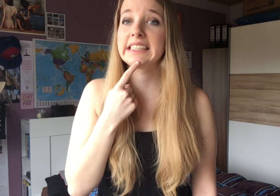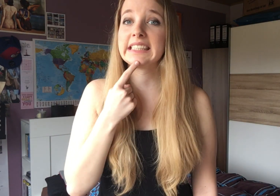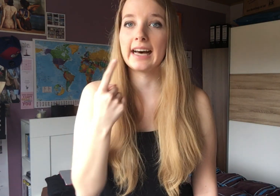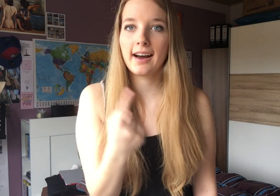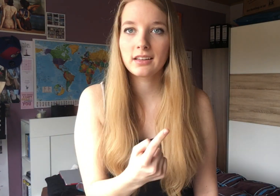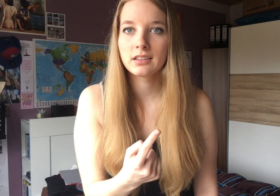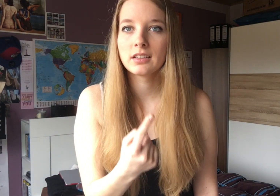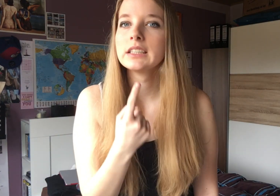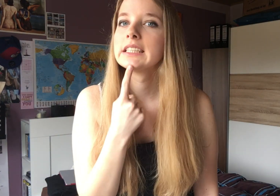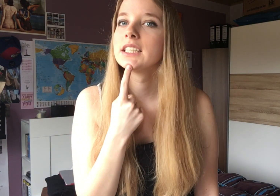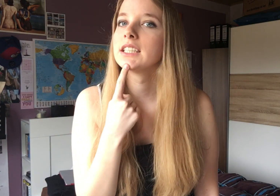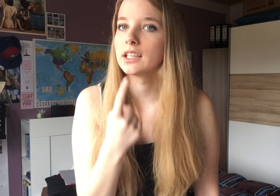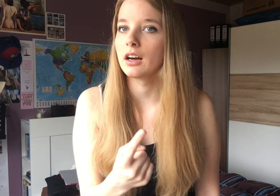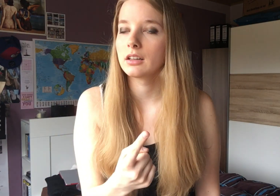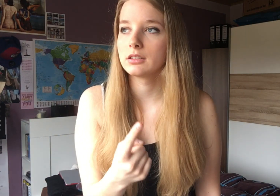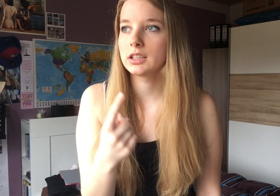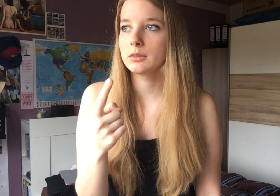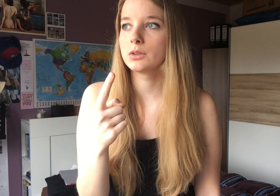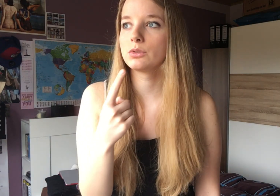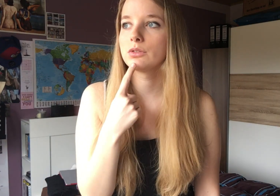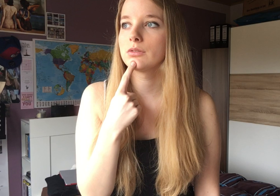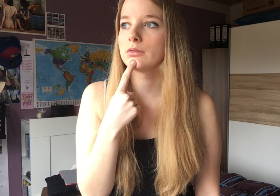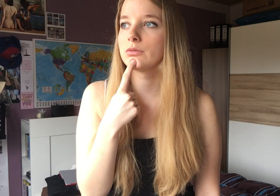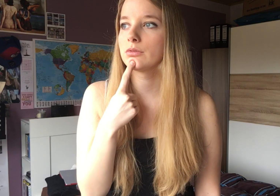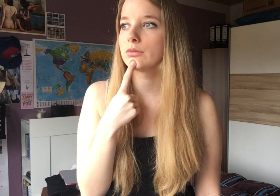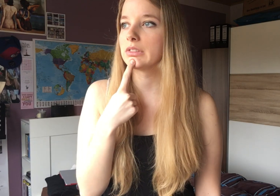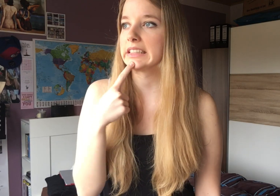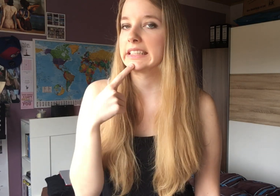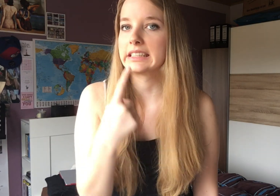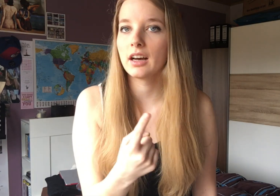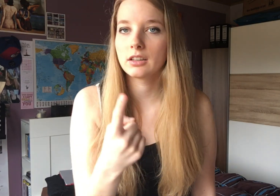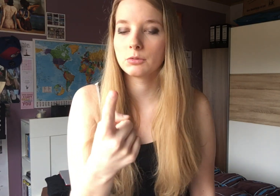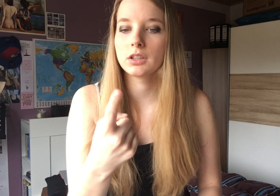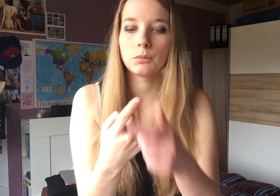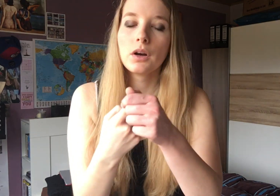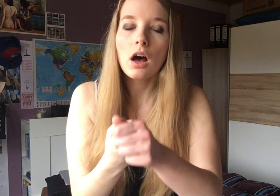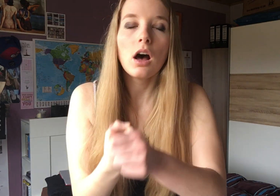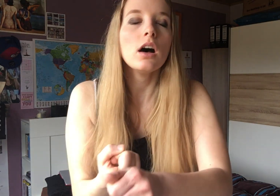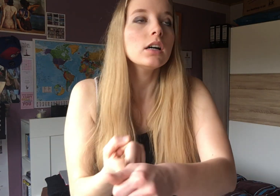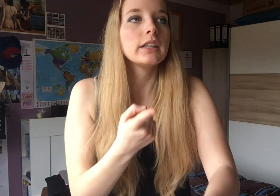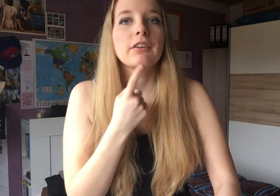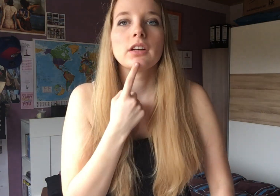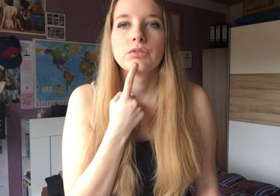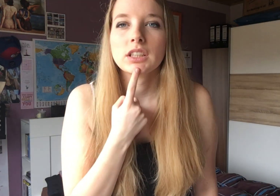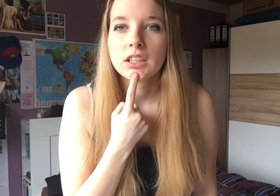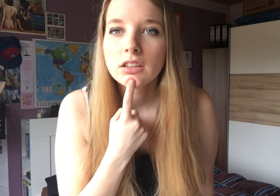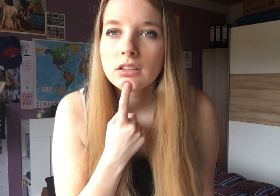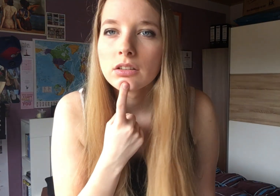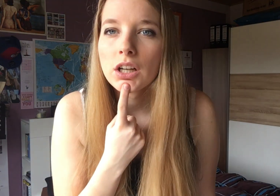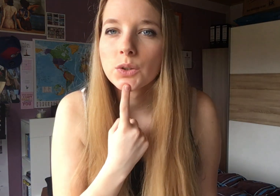Worte, sag, sag. Also das ist halt immer so, sag, also mit deinem Felchfinger auf den Kinn und dann